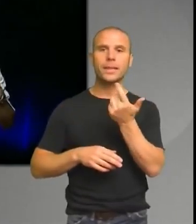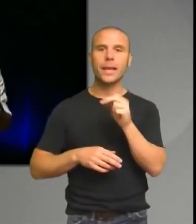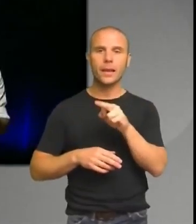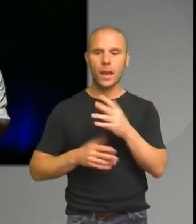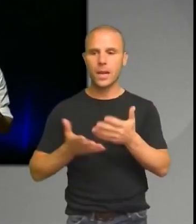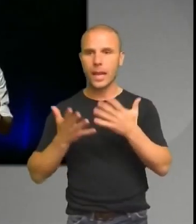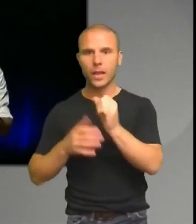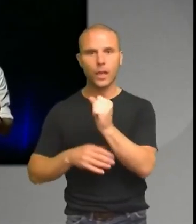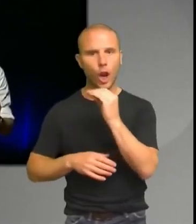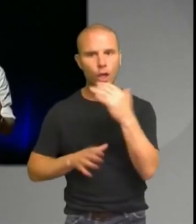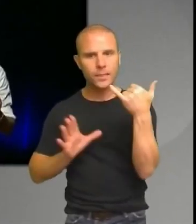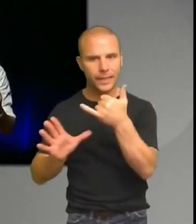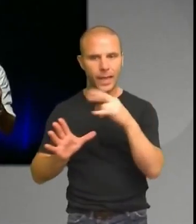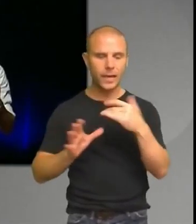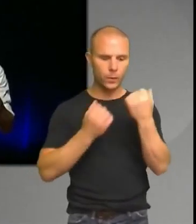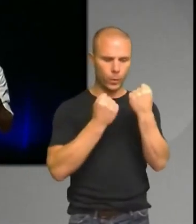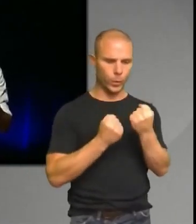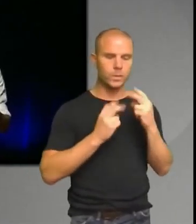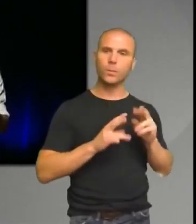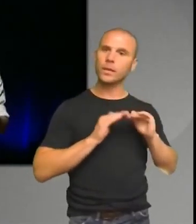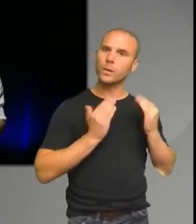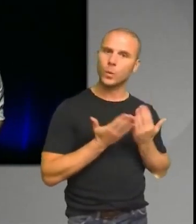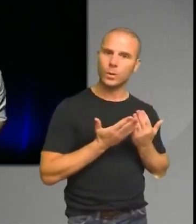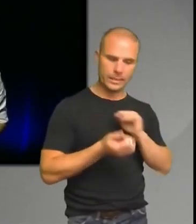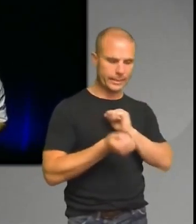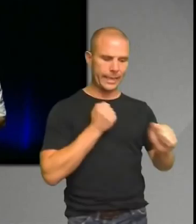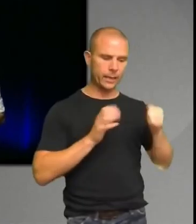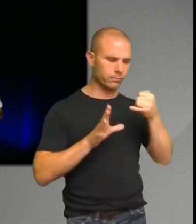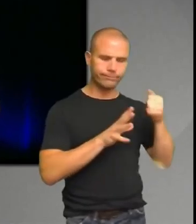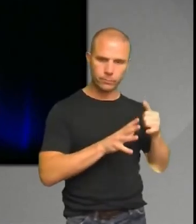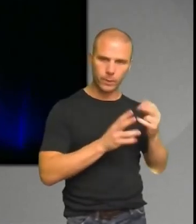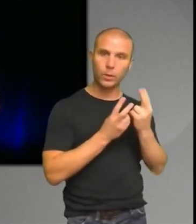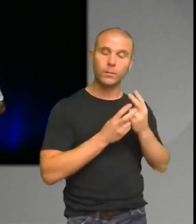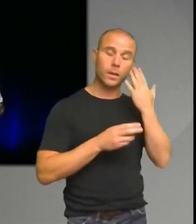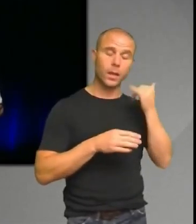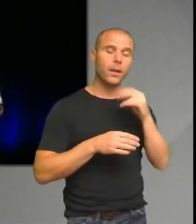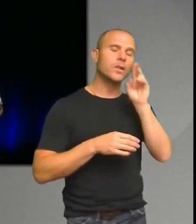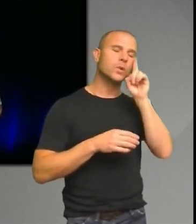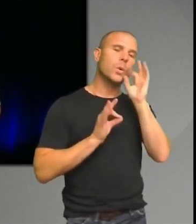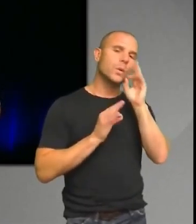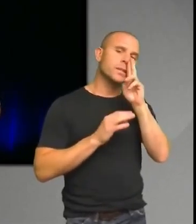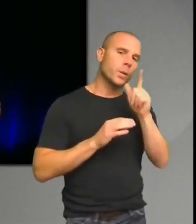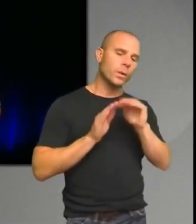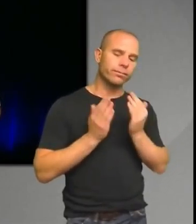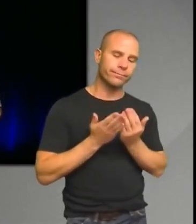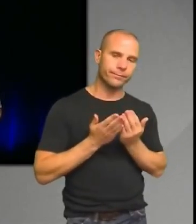jord av sten som jorden kan veta hur planeten ser ut. Och idag känner till över sju hundra så här